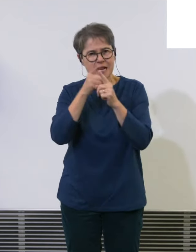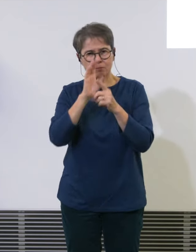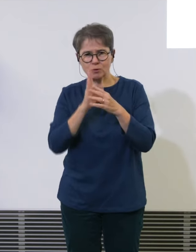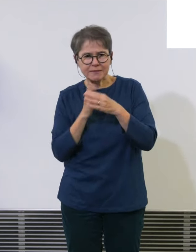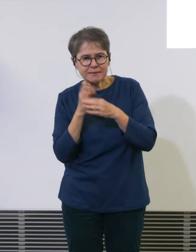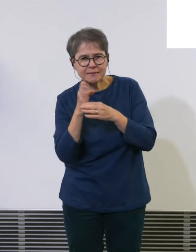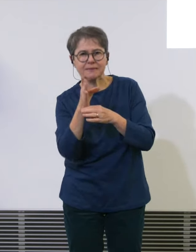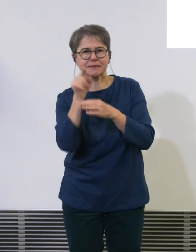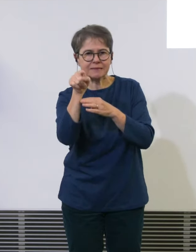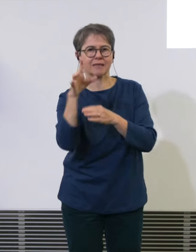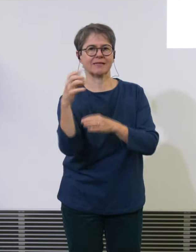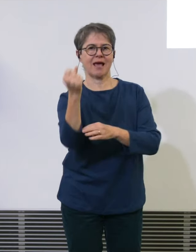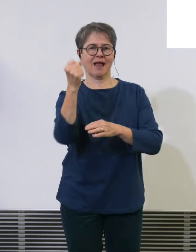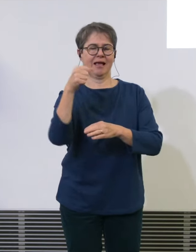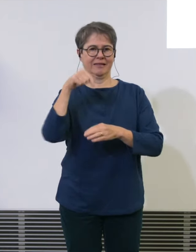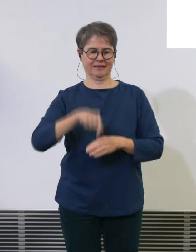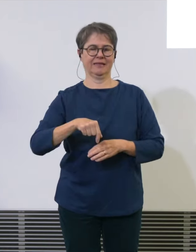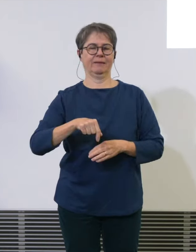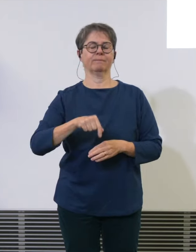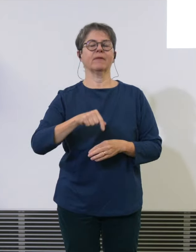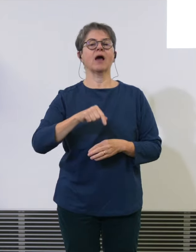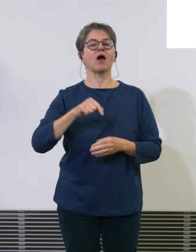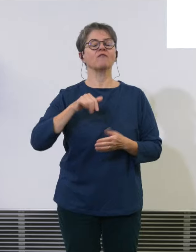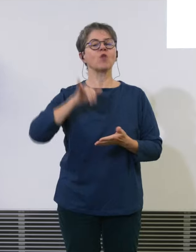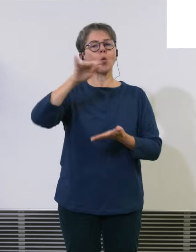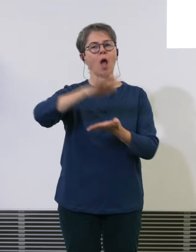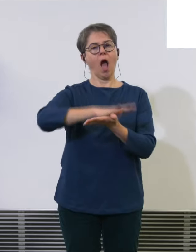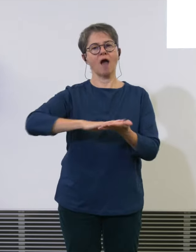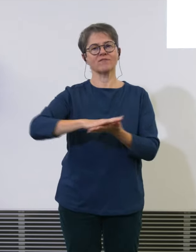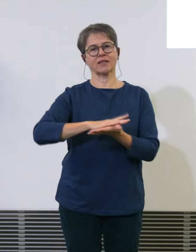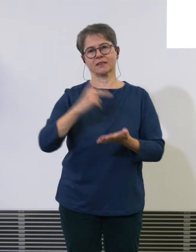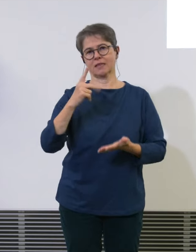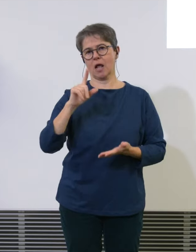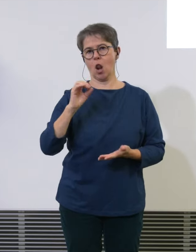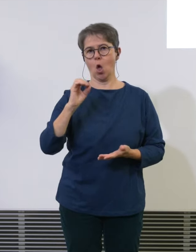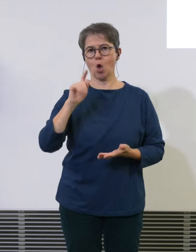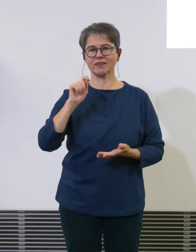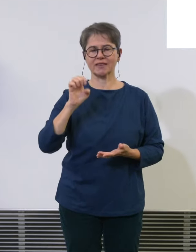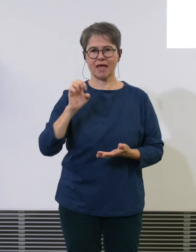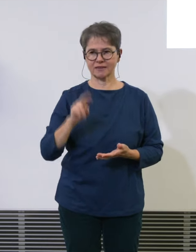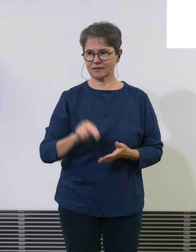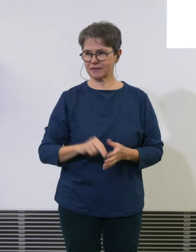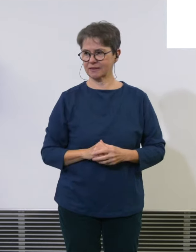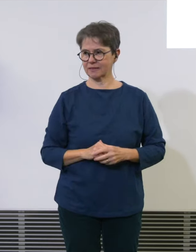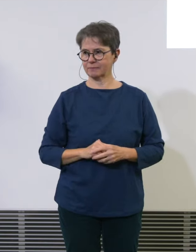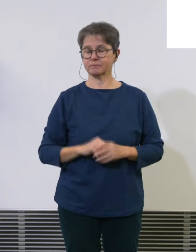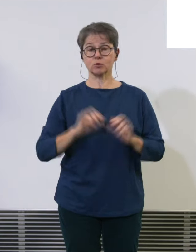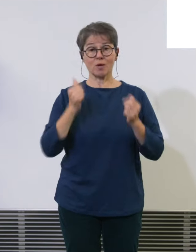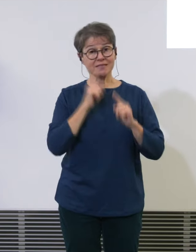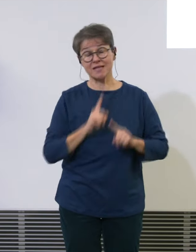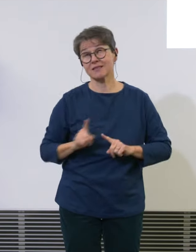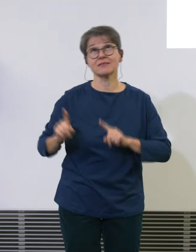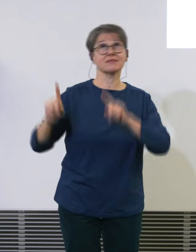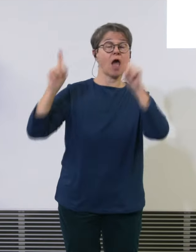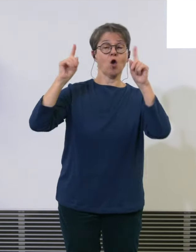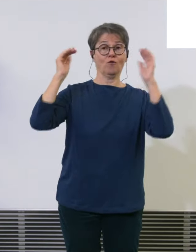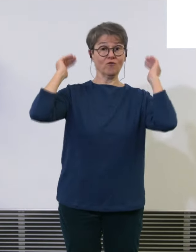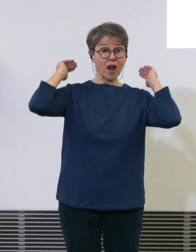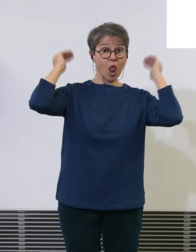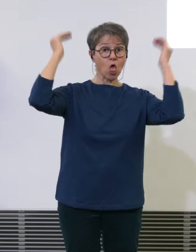dem Flughafen Kloten. Zuerst aber vielleicht ein Wort zum oberen Lufträumen. In Europa ist die Schweiz